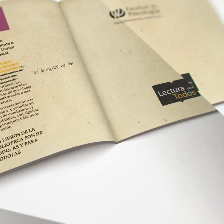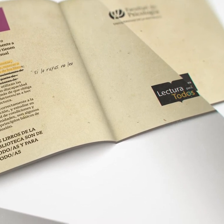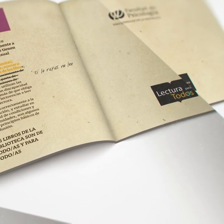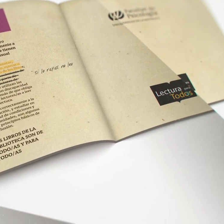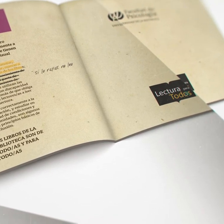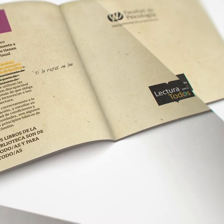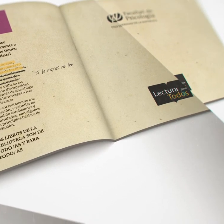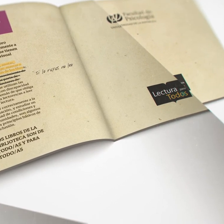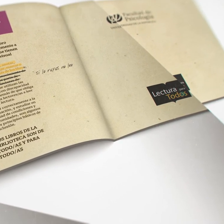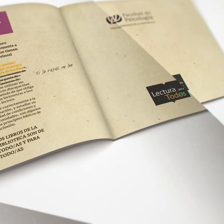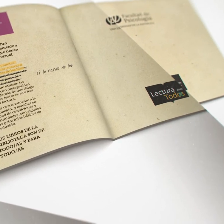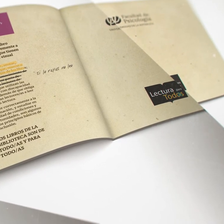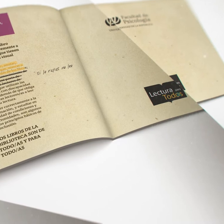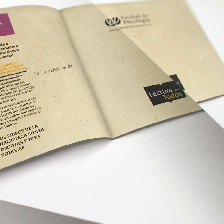capacidades o a las páginas que obliga.